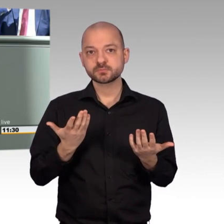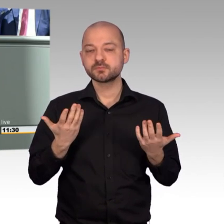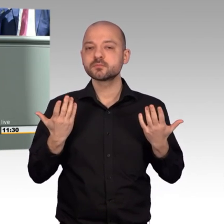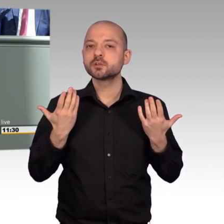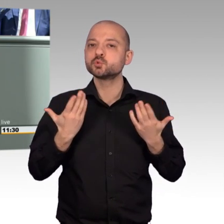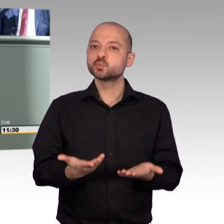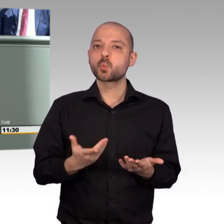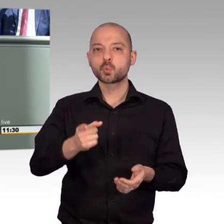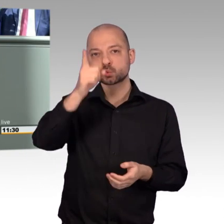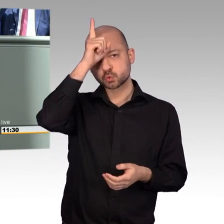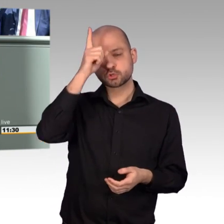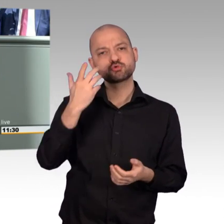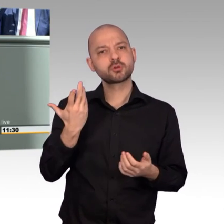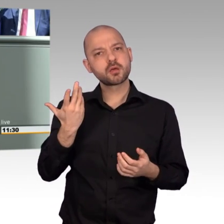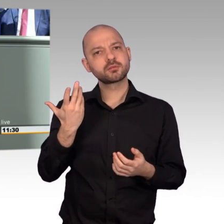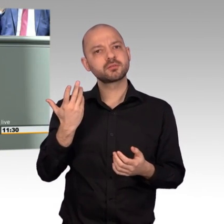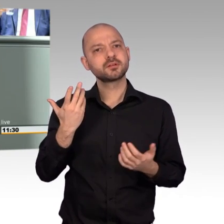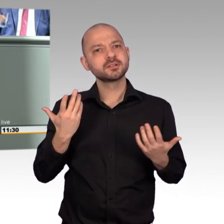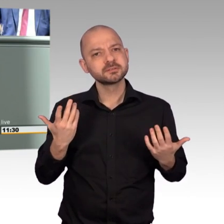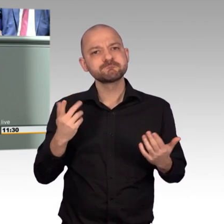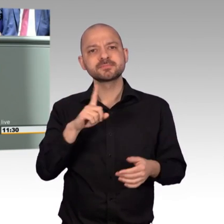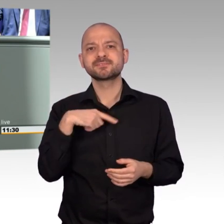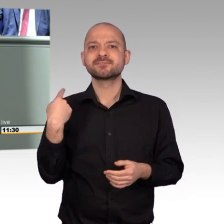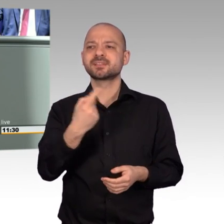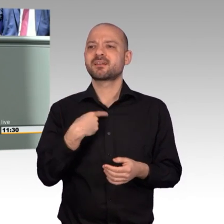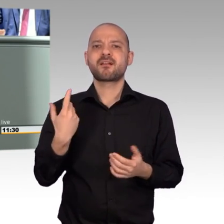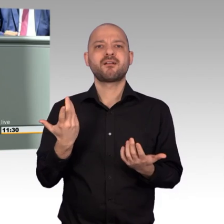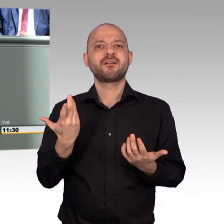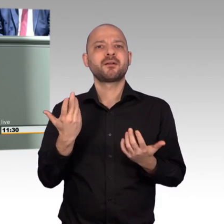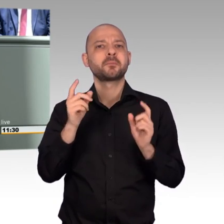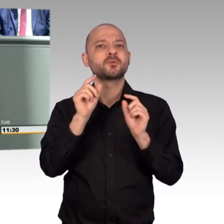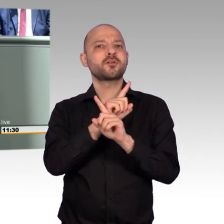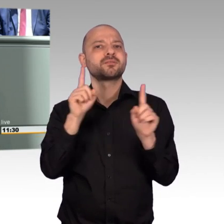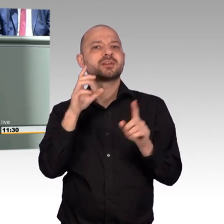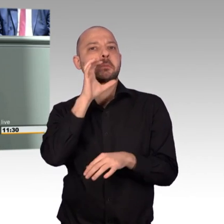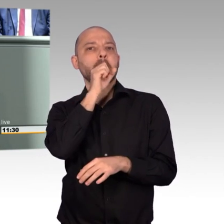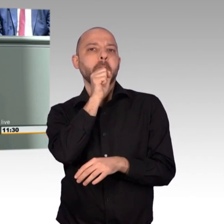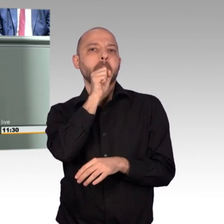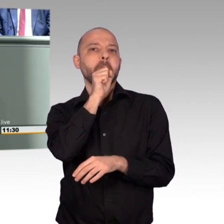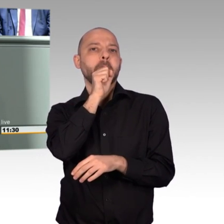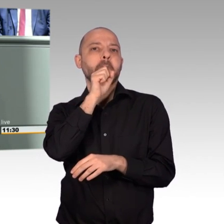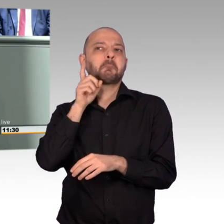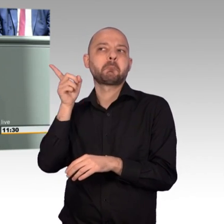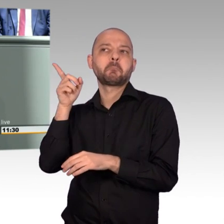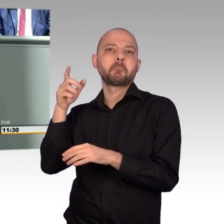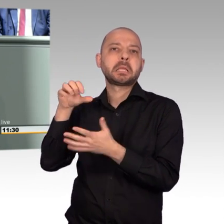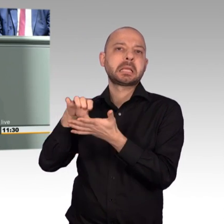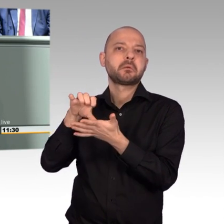nicht, dass wir gegenüber dem Iran schweigen werden, wenn die iranische Politik weiterhin und fortgesetzt